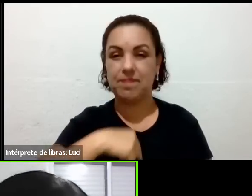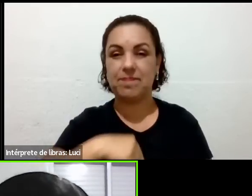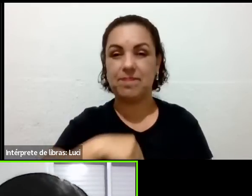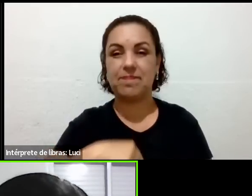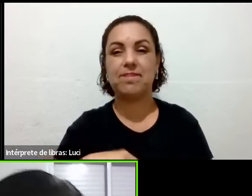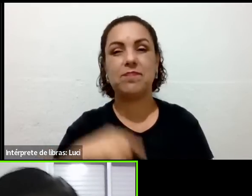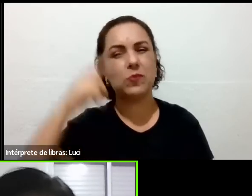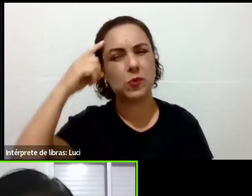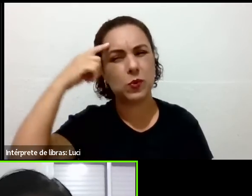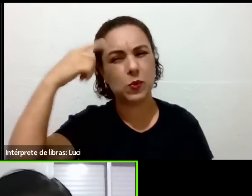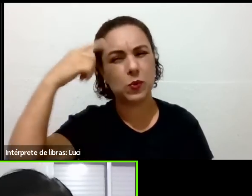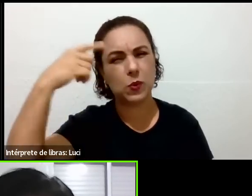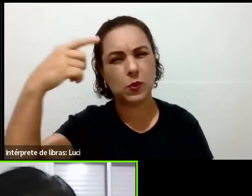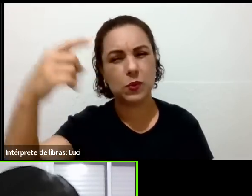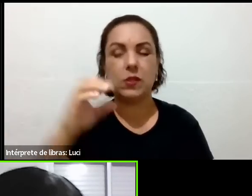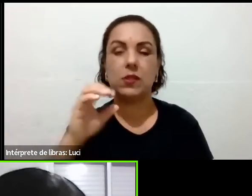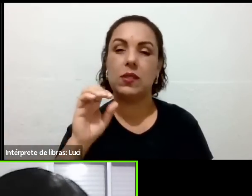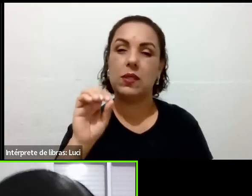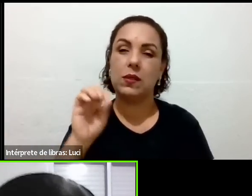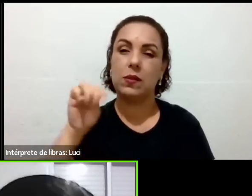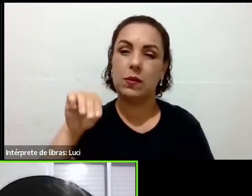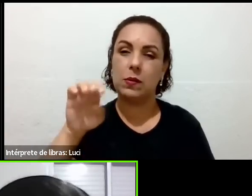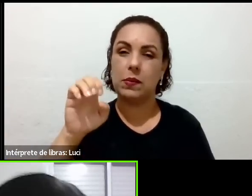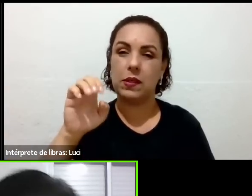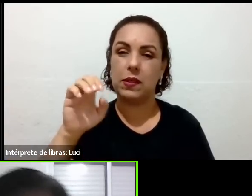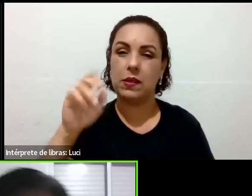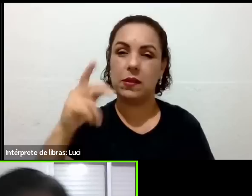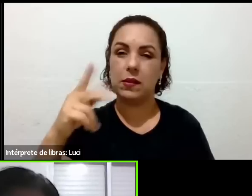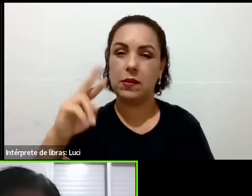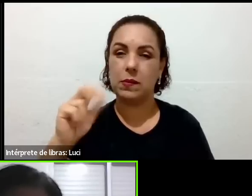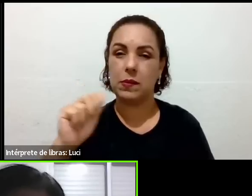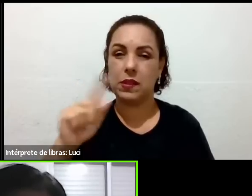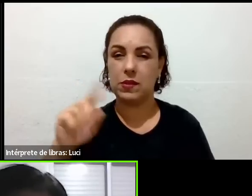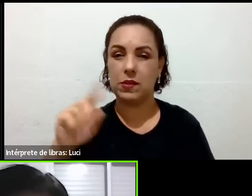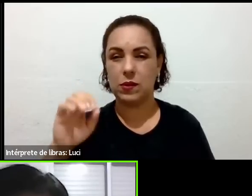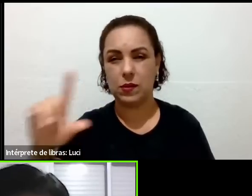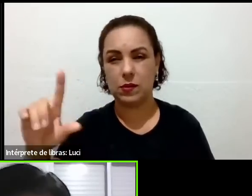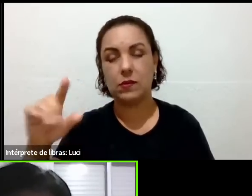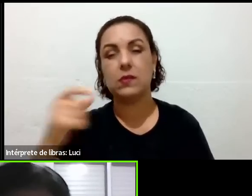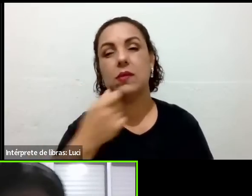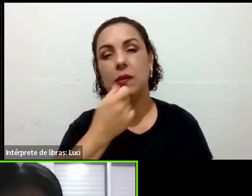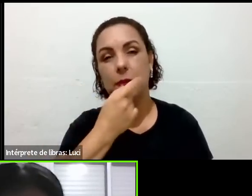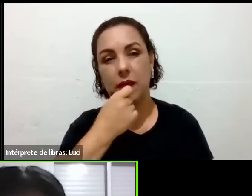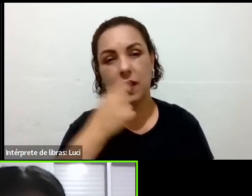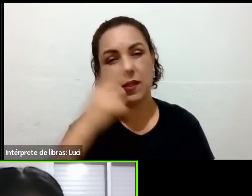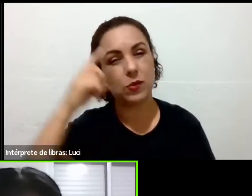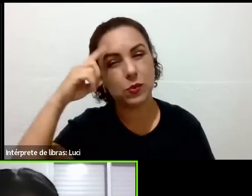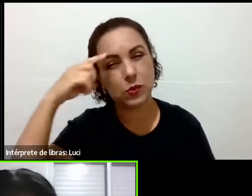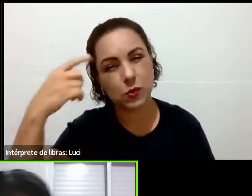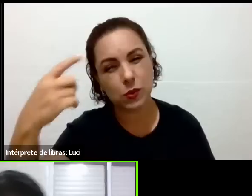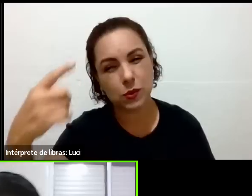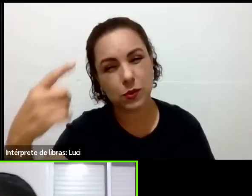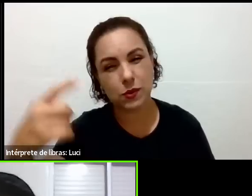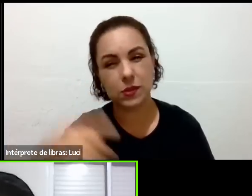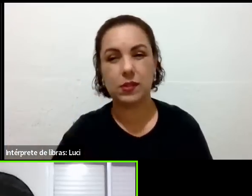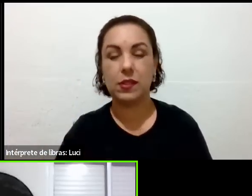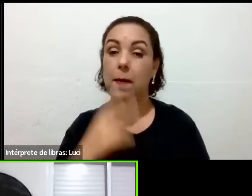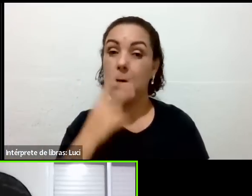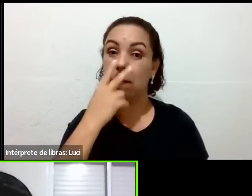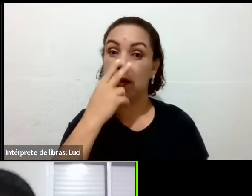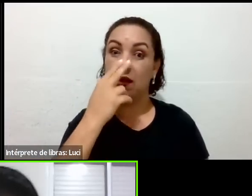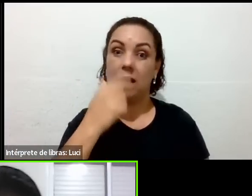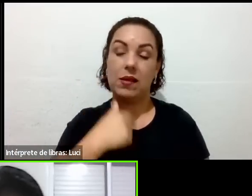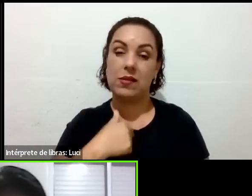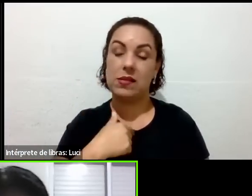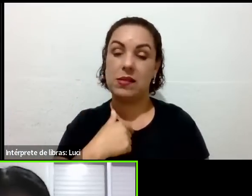exomeprasão. Se eu não tomar, se eu não tomar, eu não sinto nada no momento, mas quando é a